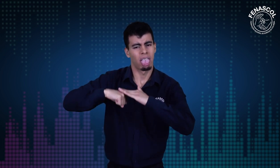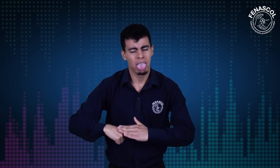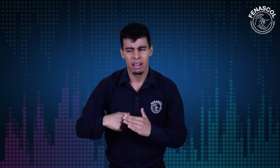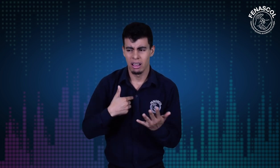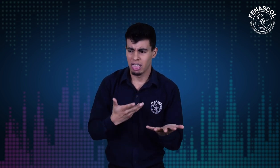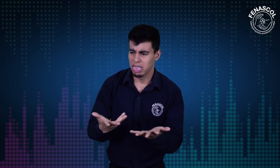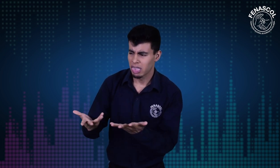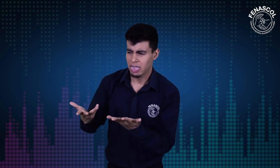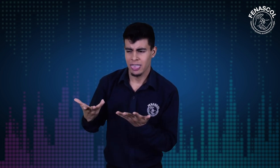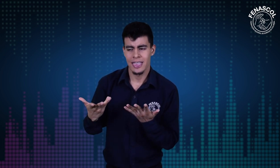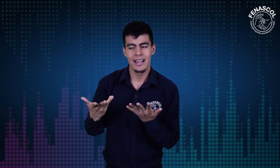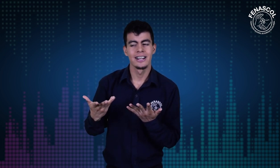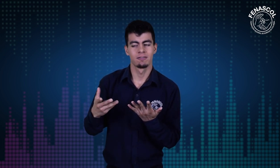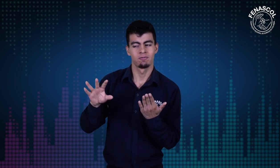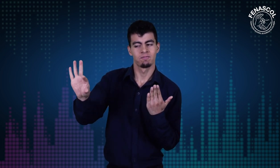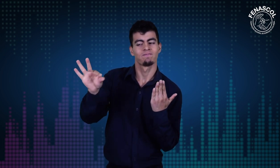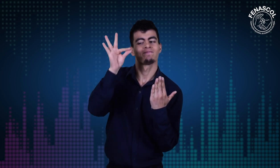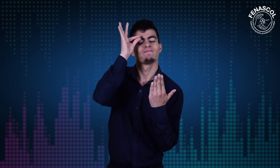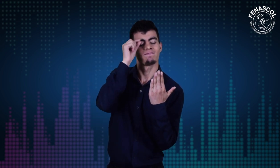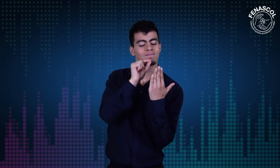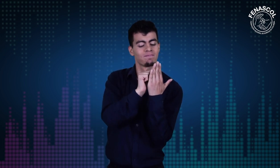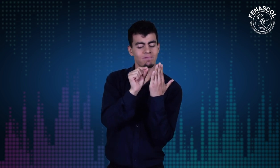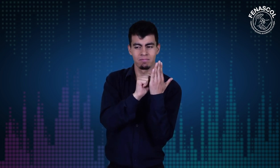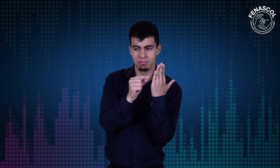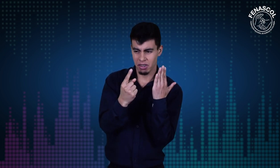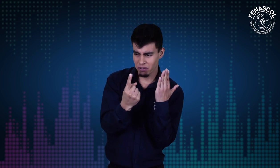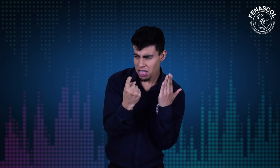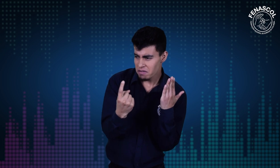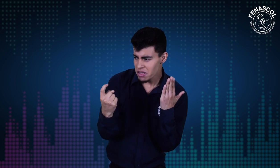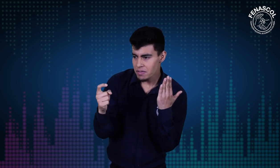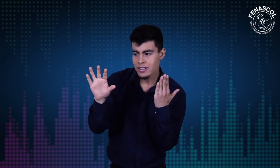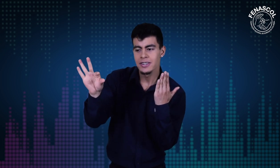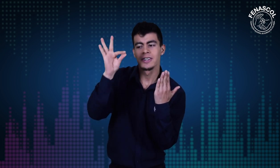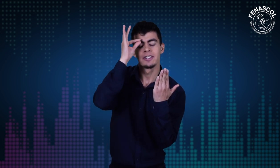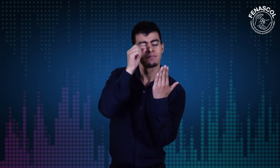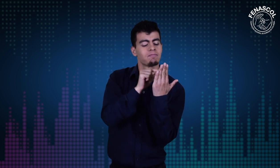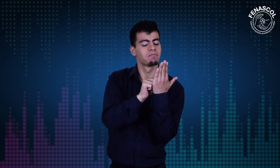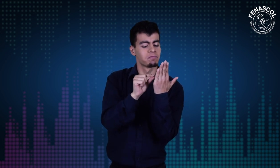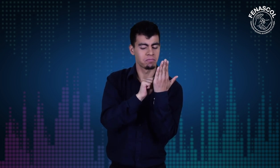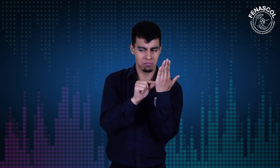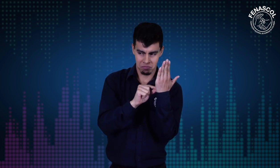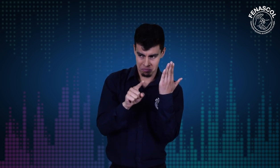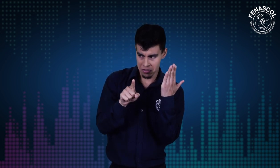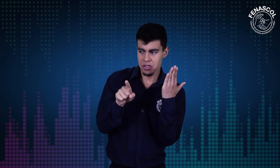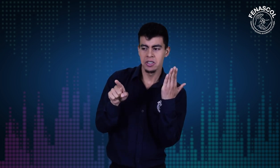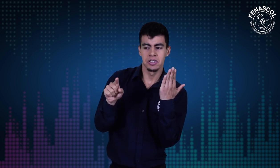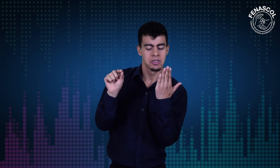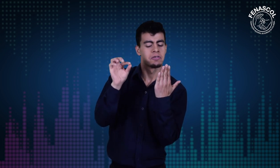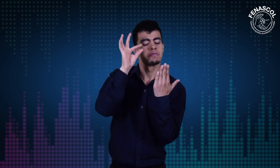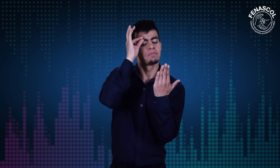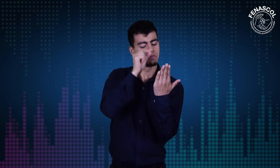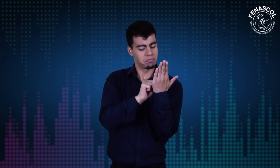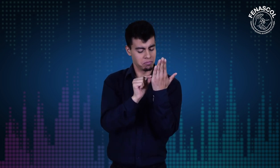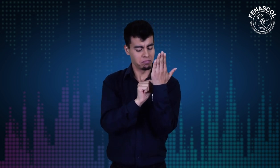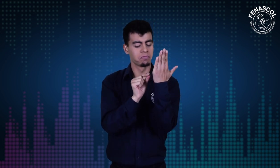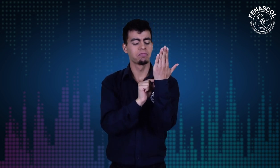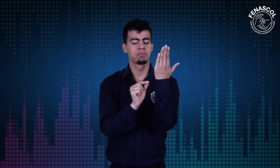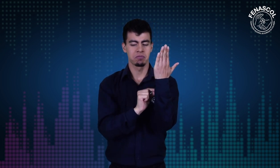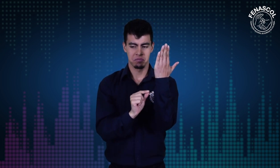factura alude a conceptos como vulneración de derechos, barreras del entorno, las cuales son conceptos que tenemos